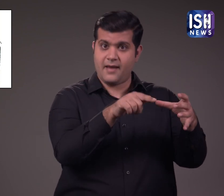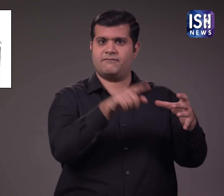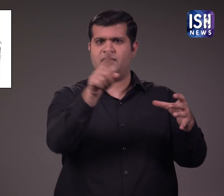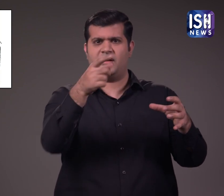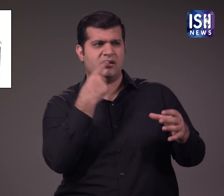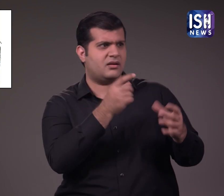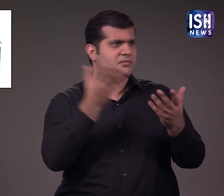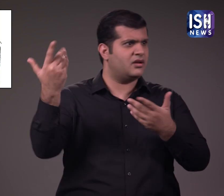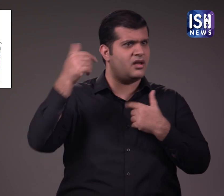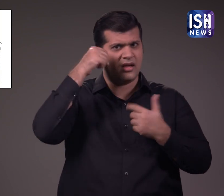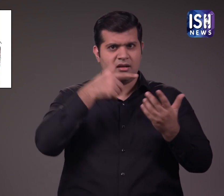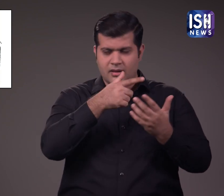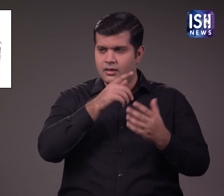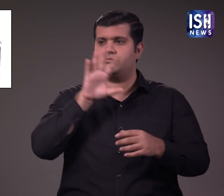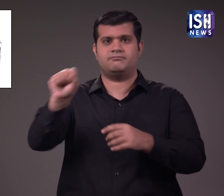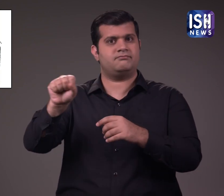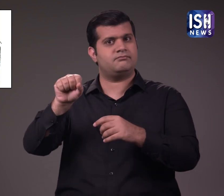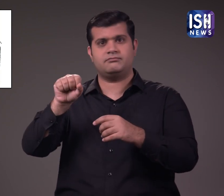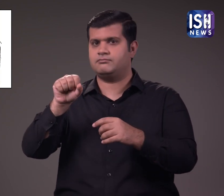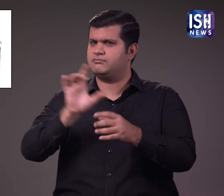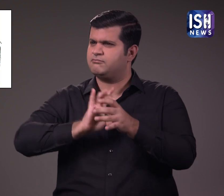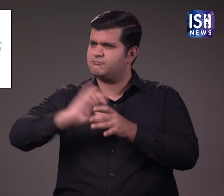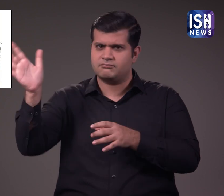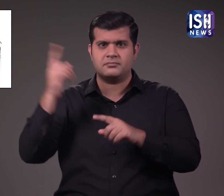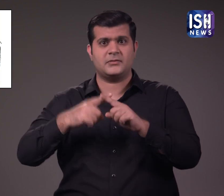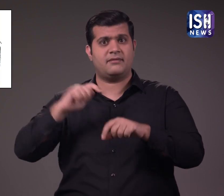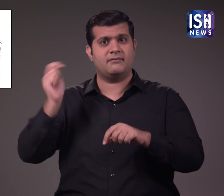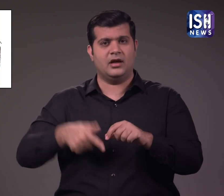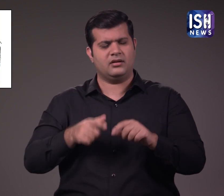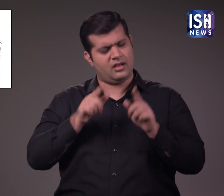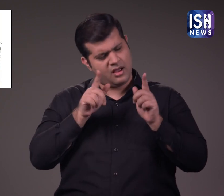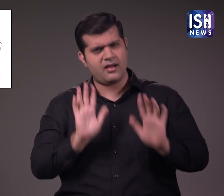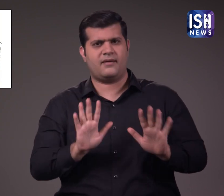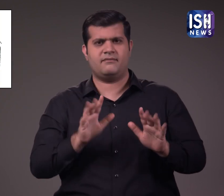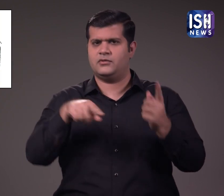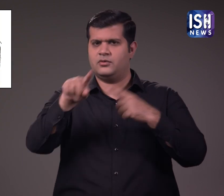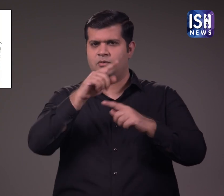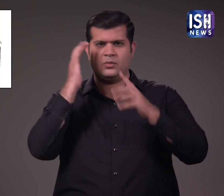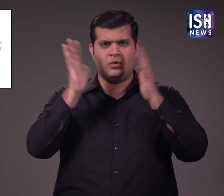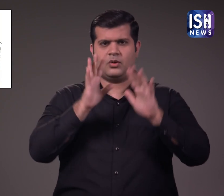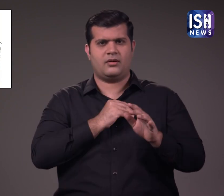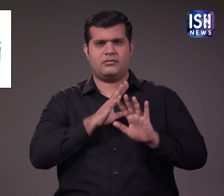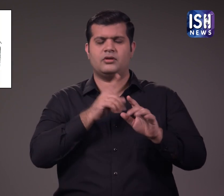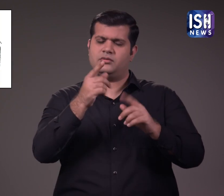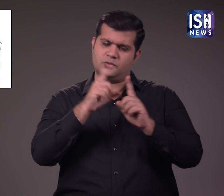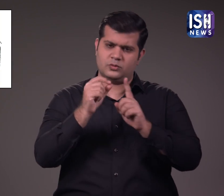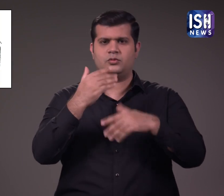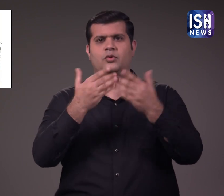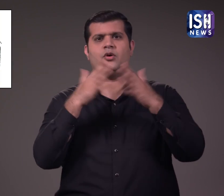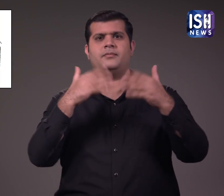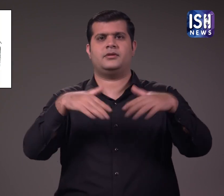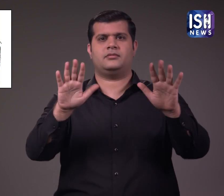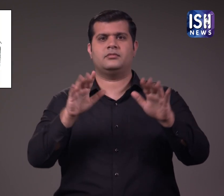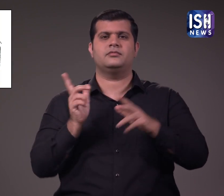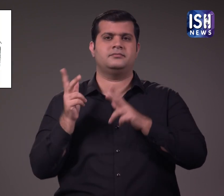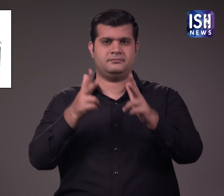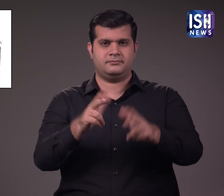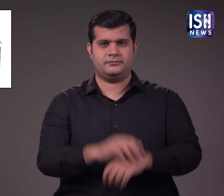वे दोशियों को पकड लेंगे उन्हें दंडित किया जाएगा निलंबित किया जाएगा और जुर्माना लगाया जाएगा आपको चिंता करने की जरुवत नहीं